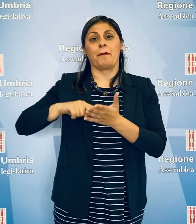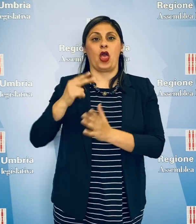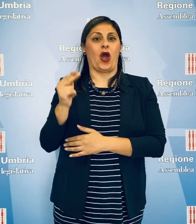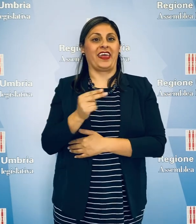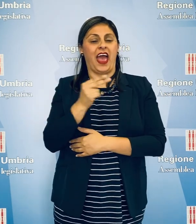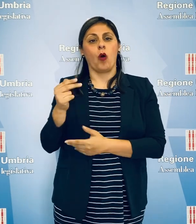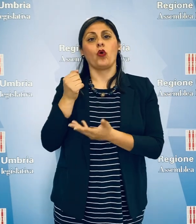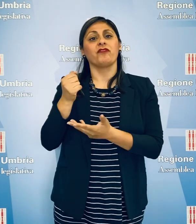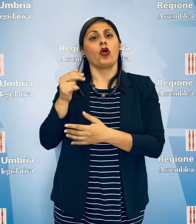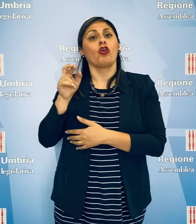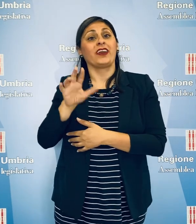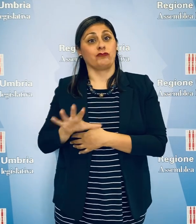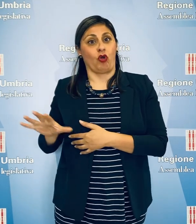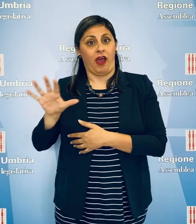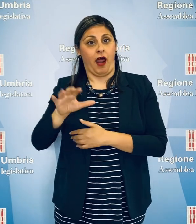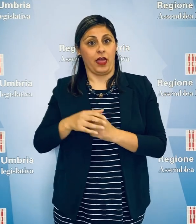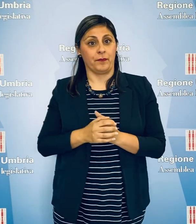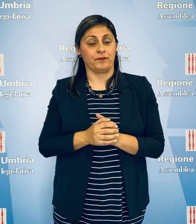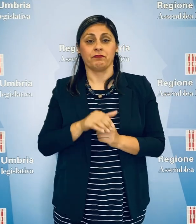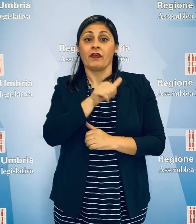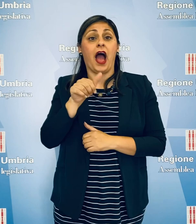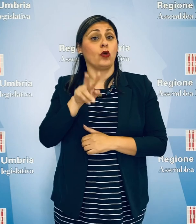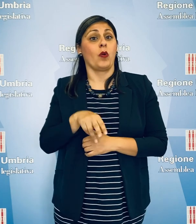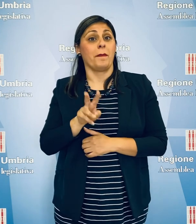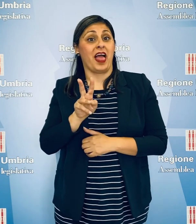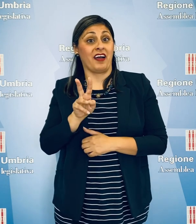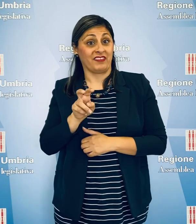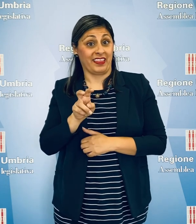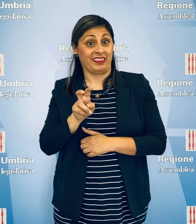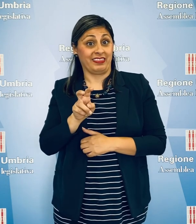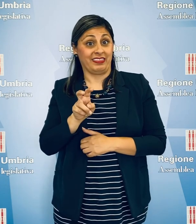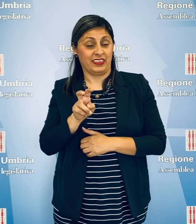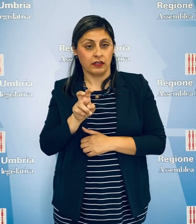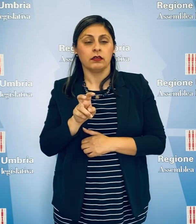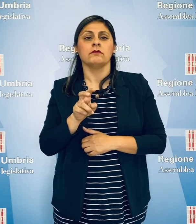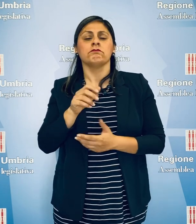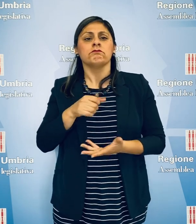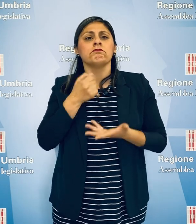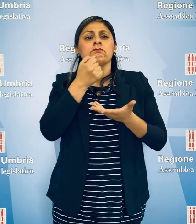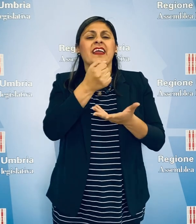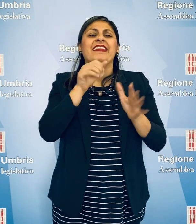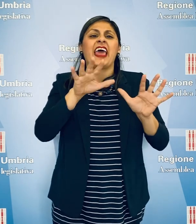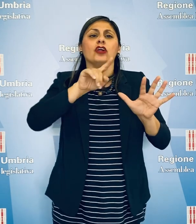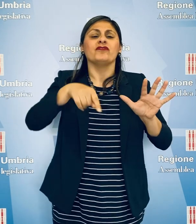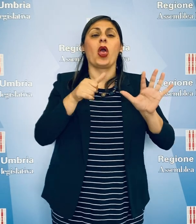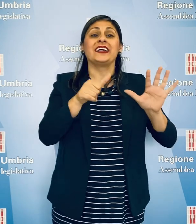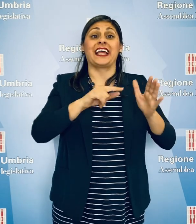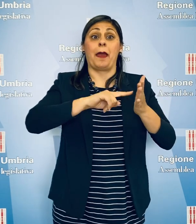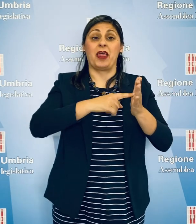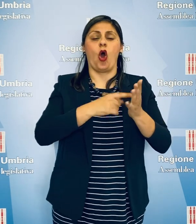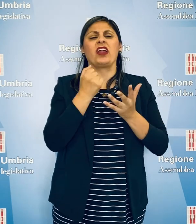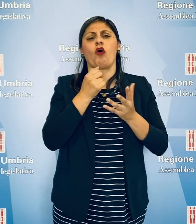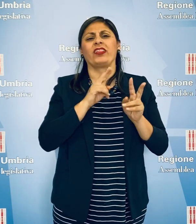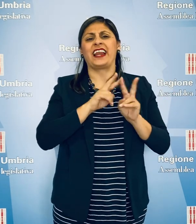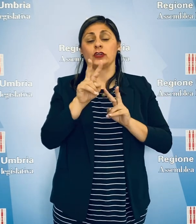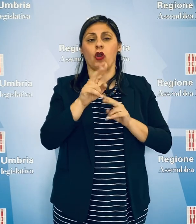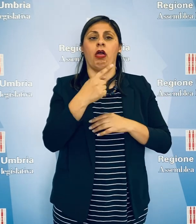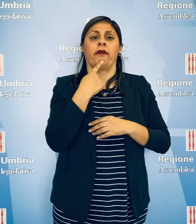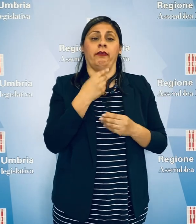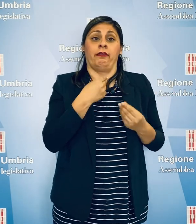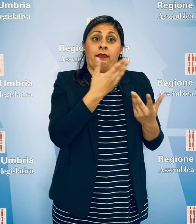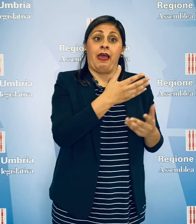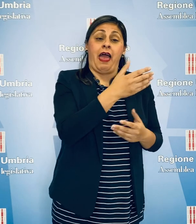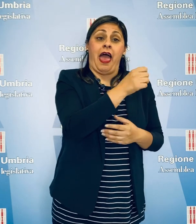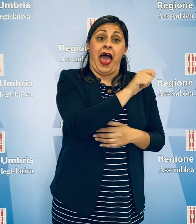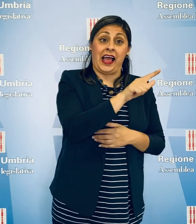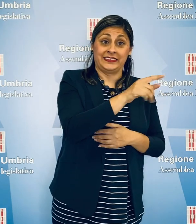milioni di euro di fondi regionali. Nel 2020 sono stati assegnati 10,6 milioni di fondi nazionali alle aziende